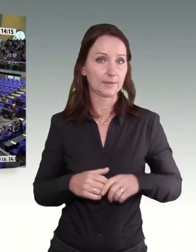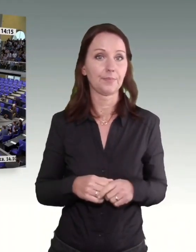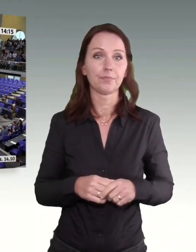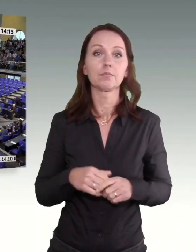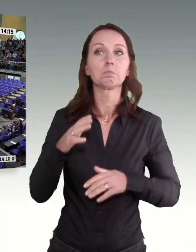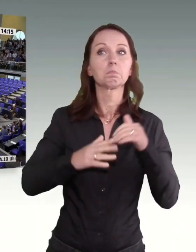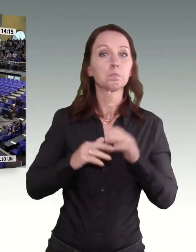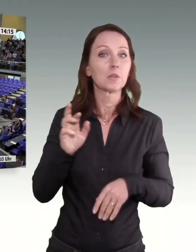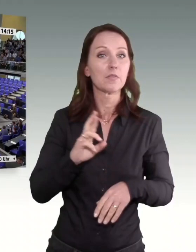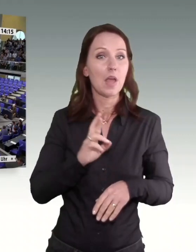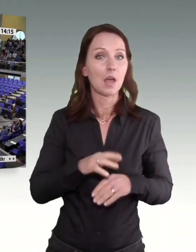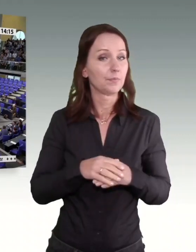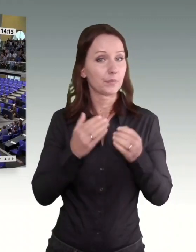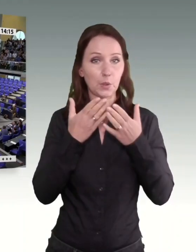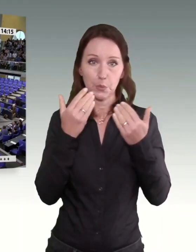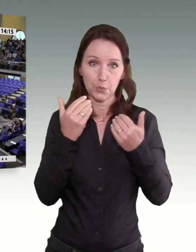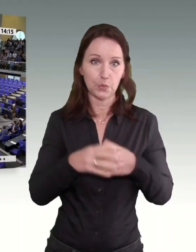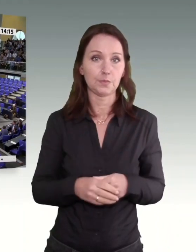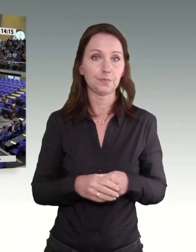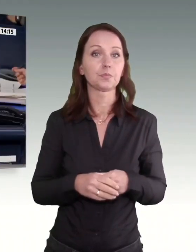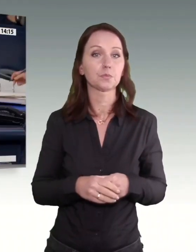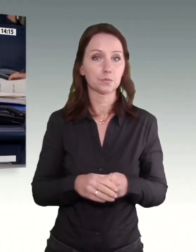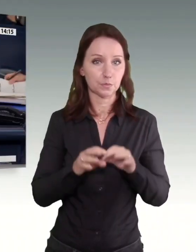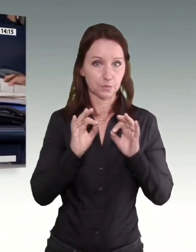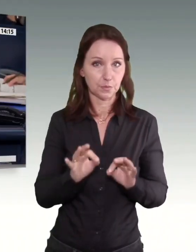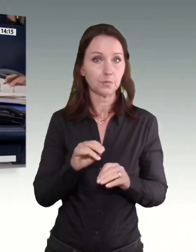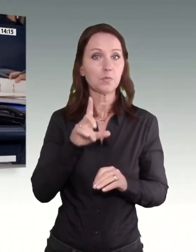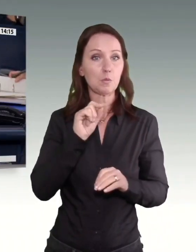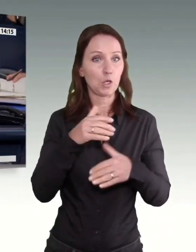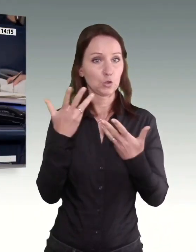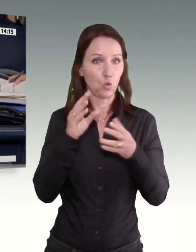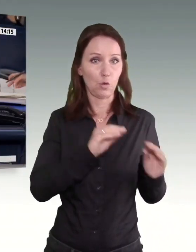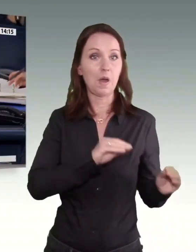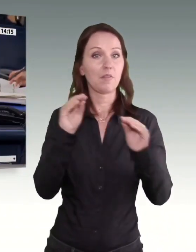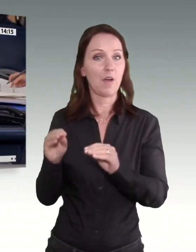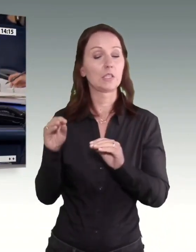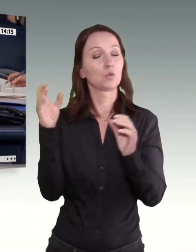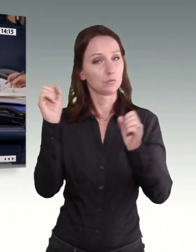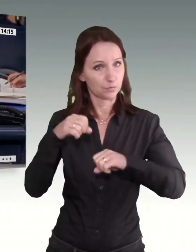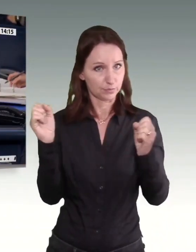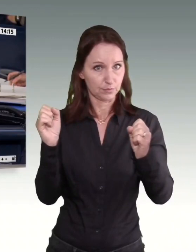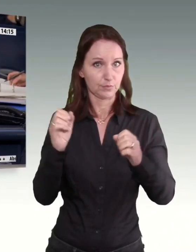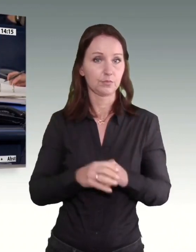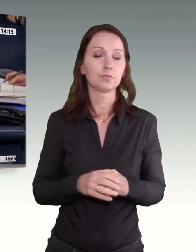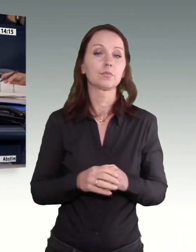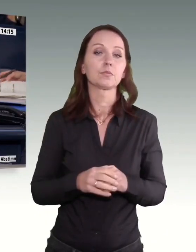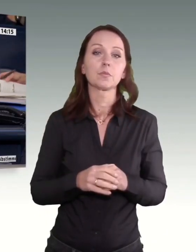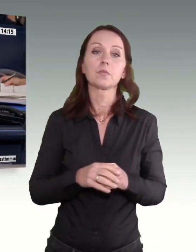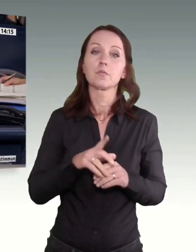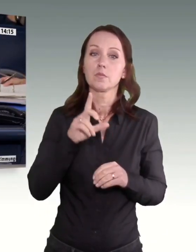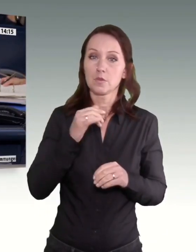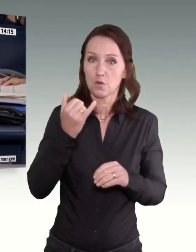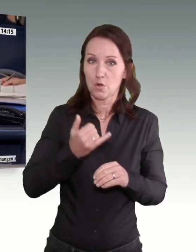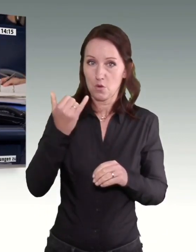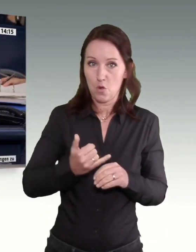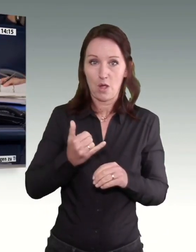Wer enthält sich? Niemand. Dann ist die Überweisung so beschlossen. Damit stimmen wir heute über